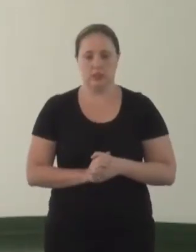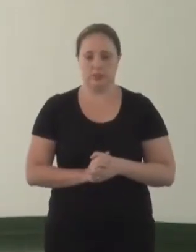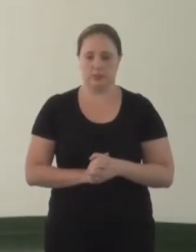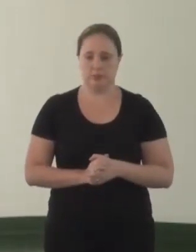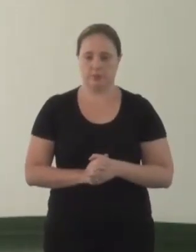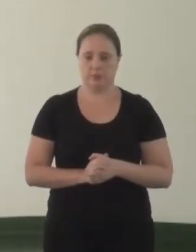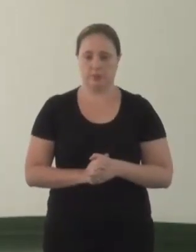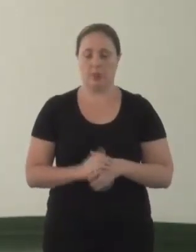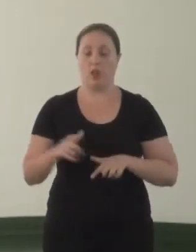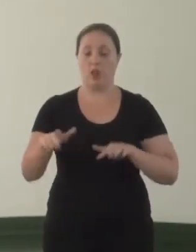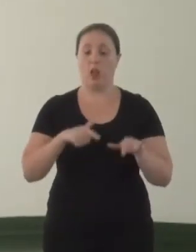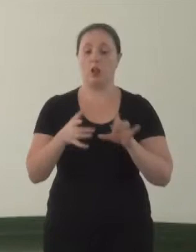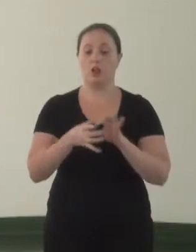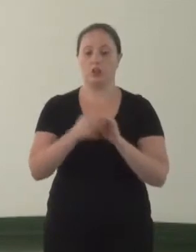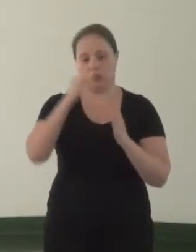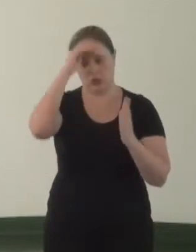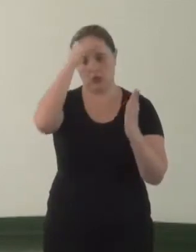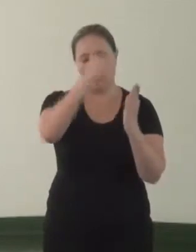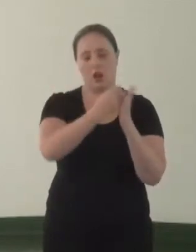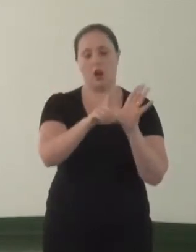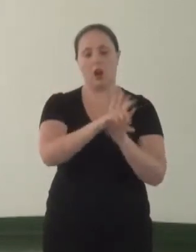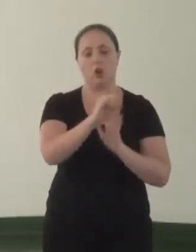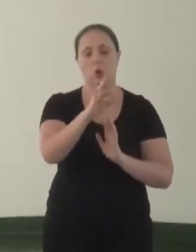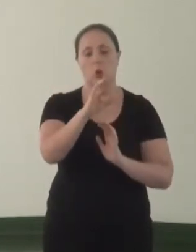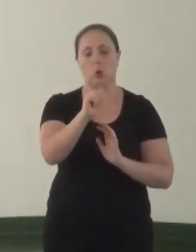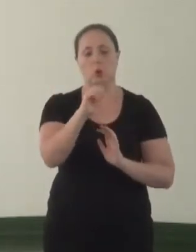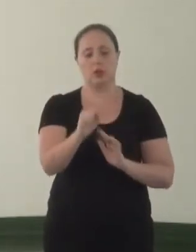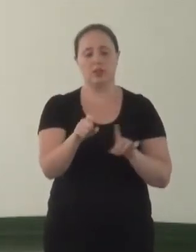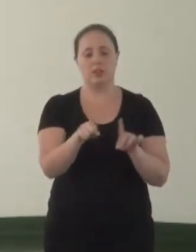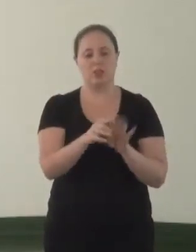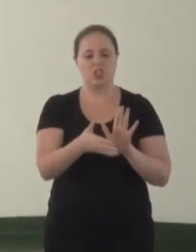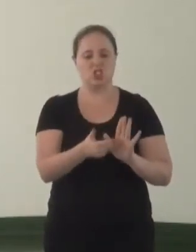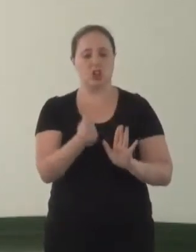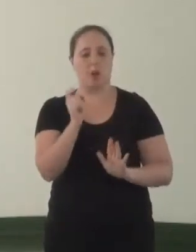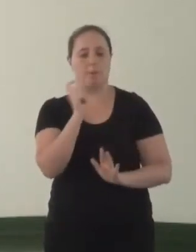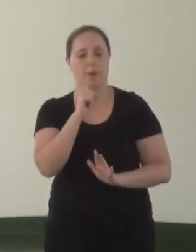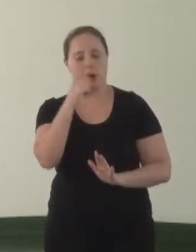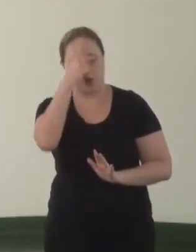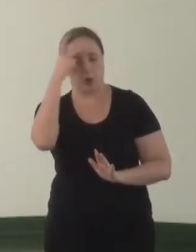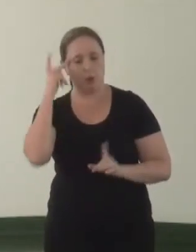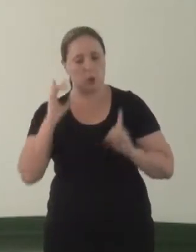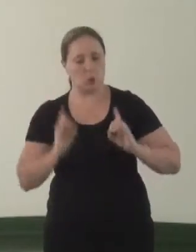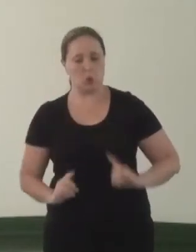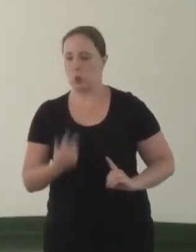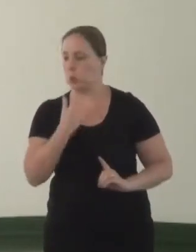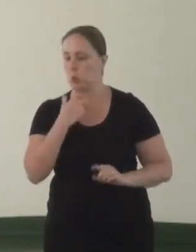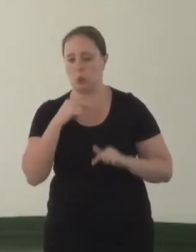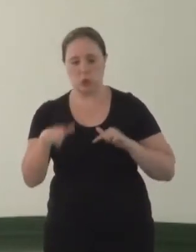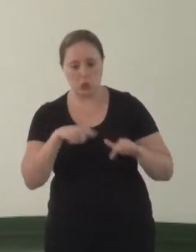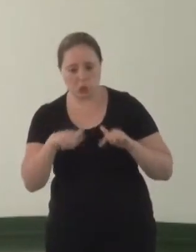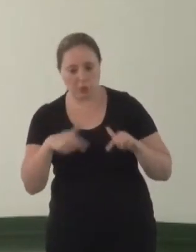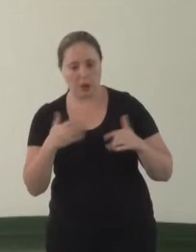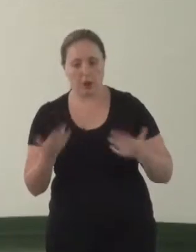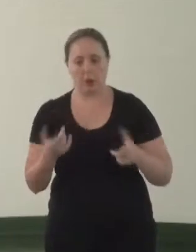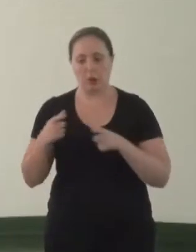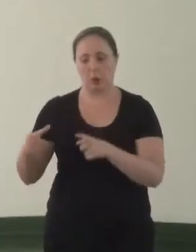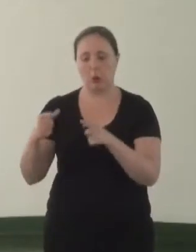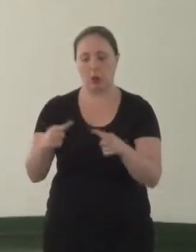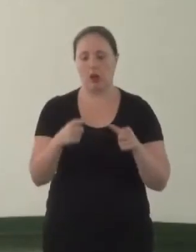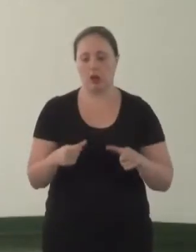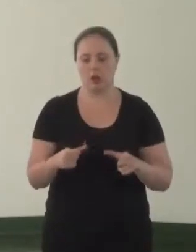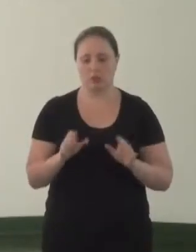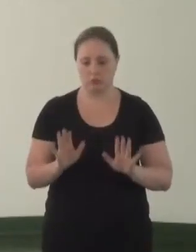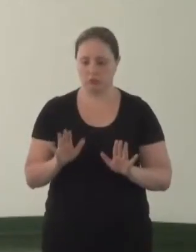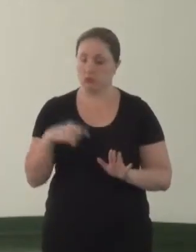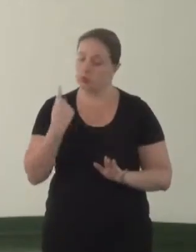Trabalhar em conjunto no cumprimento da lei de cotas e desfazer o mito de que a pessoa com deficiência não pode trabalhar em determinados setores.